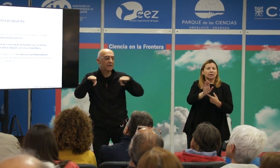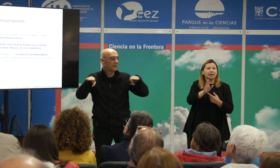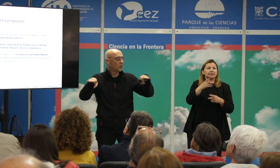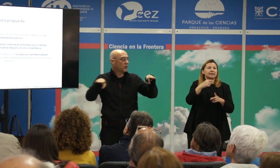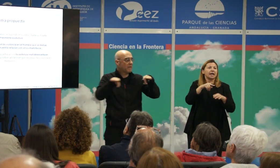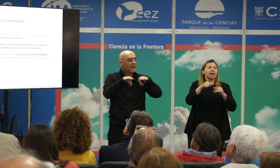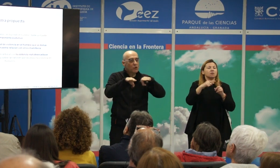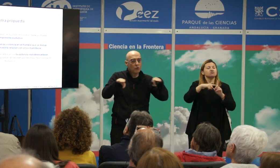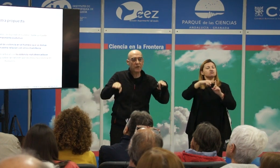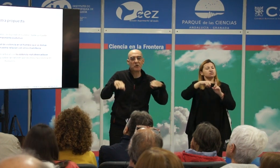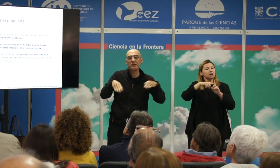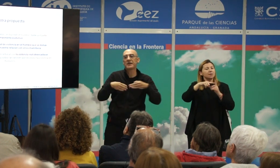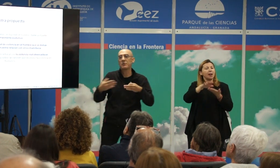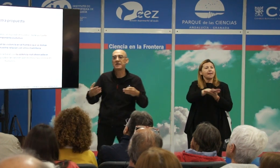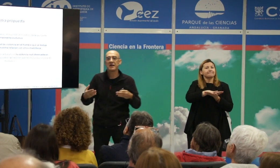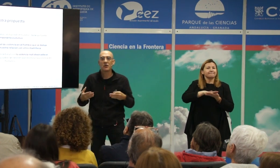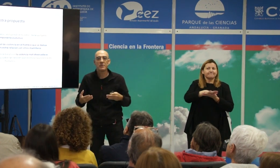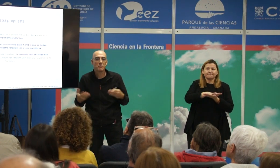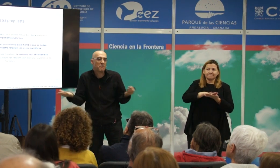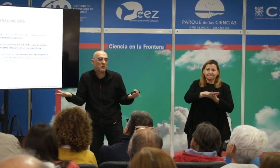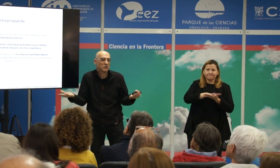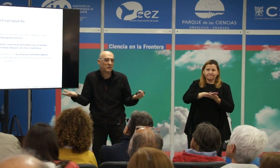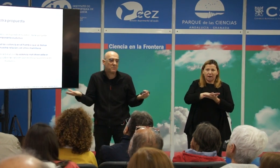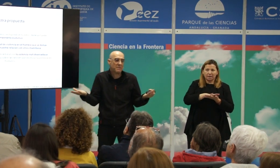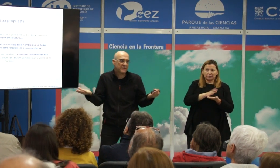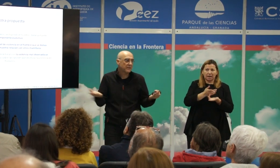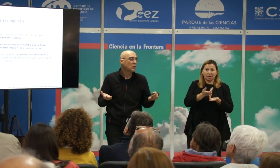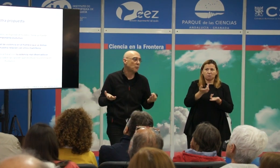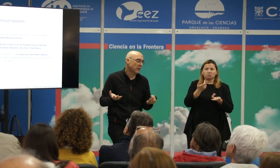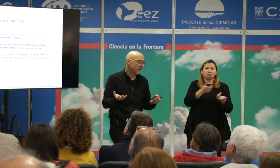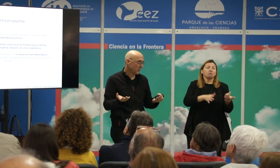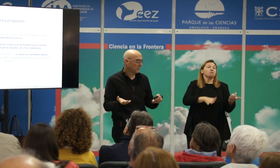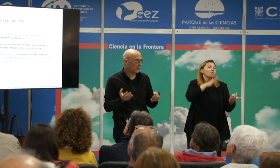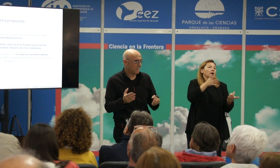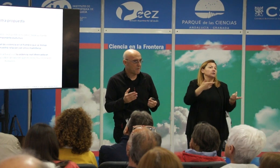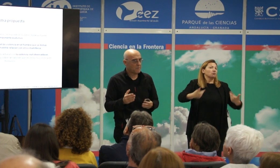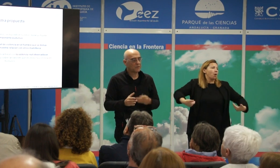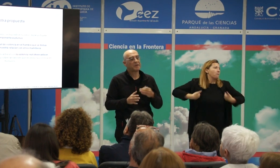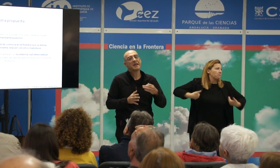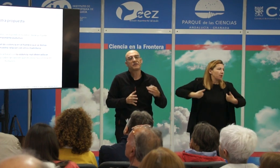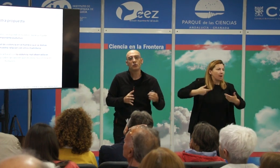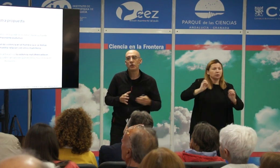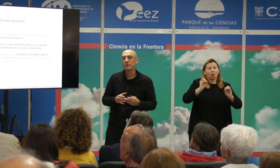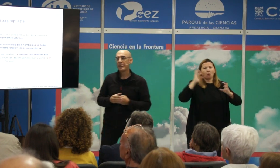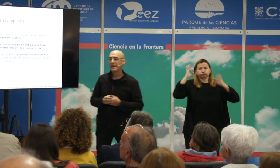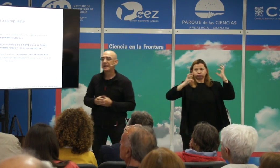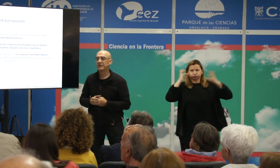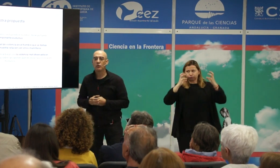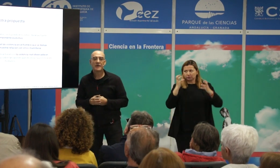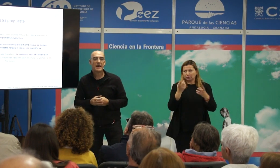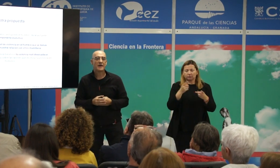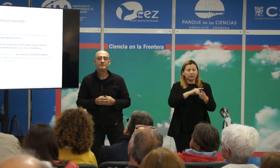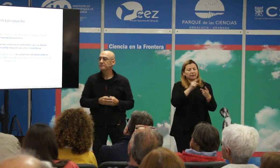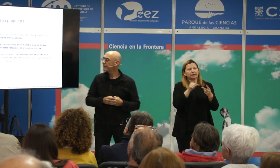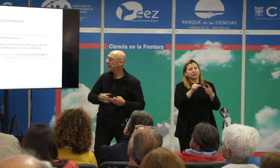basal o nivel nulo de violencia que podría tener el hombre por el mero hecho de ser primate o por el mero hecho de ser mamífero ese sería el segundo la